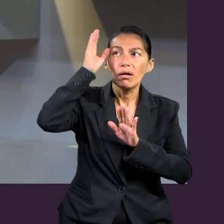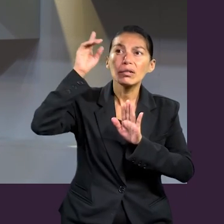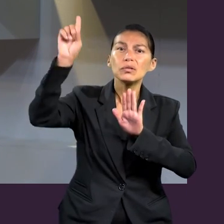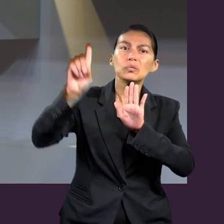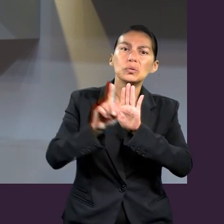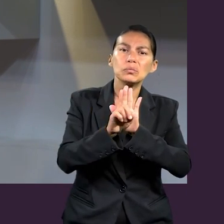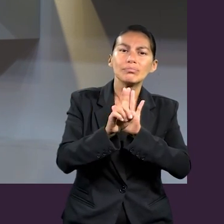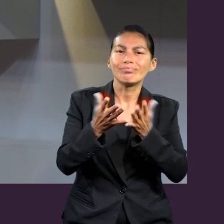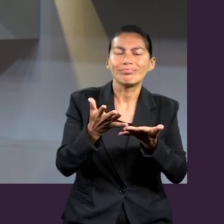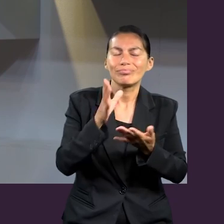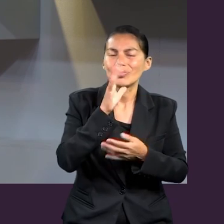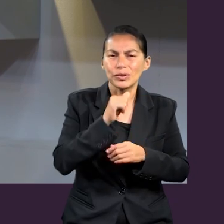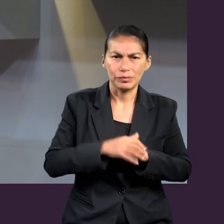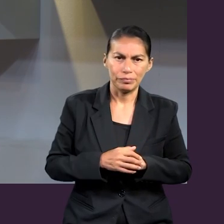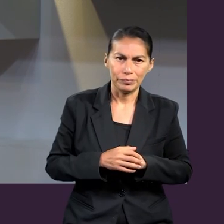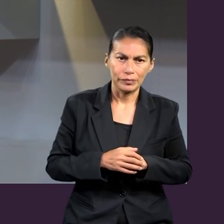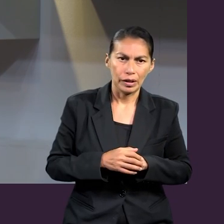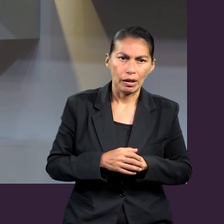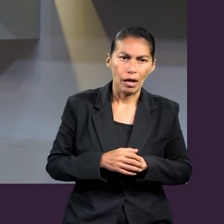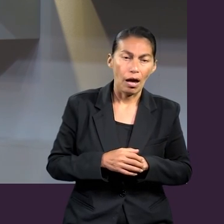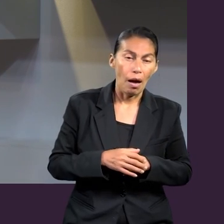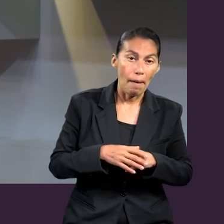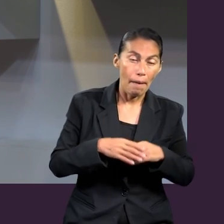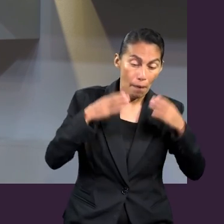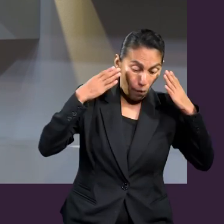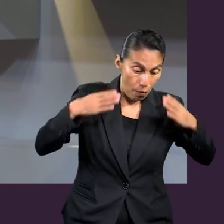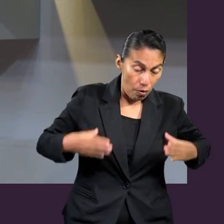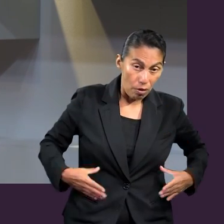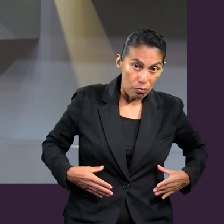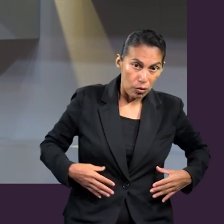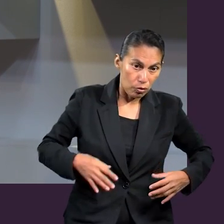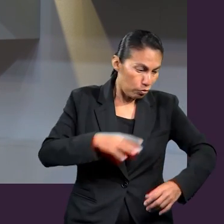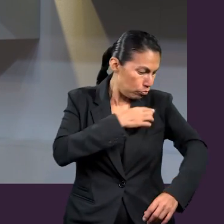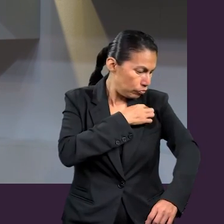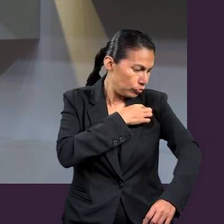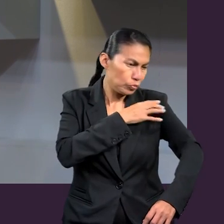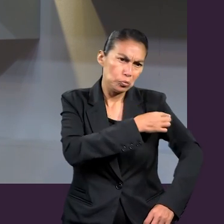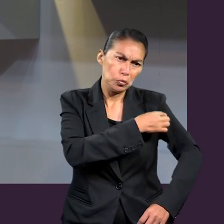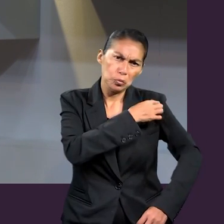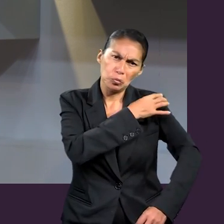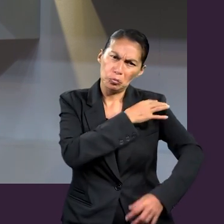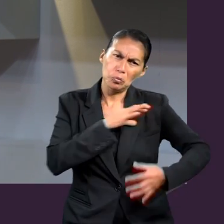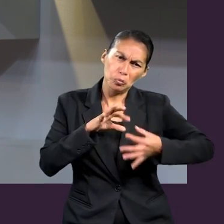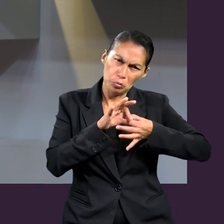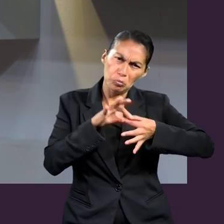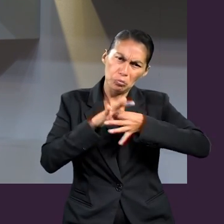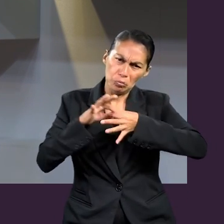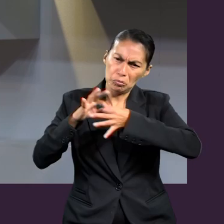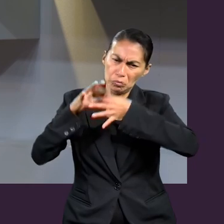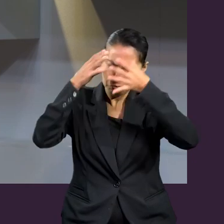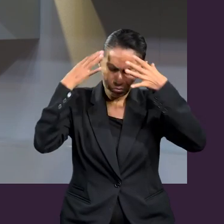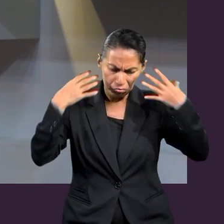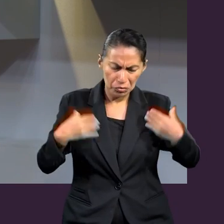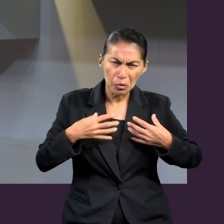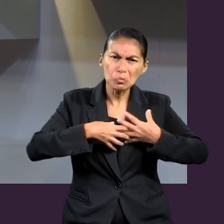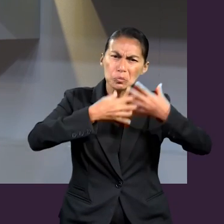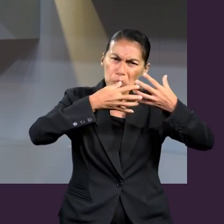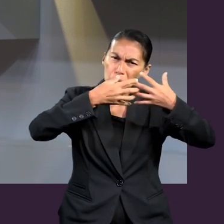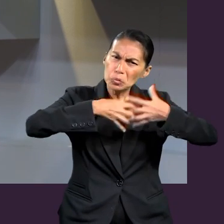unificado de Cristo, la iglesia debe estar unida en Cristo. Y cuando la iglesia está distante de Cristo,